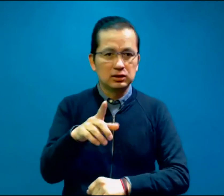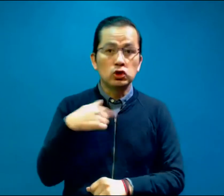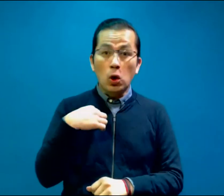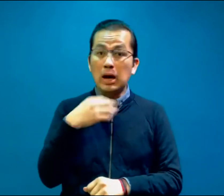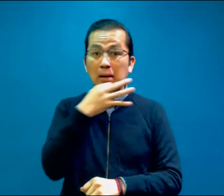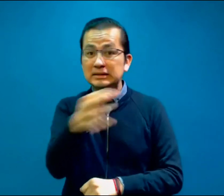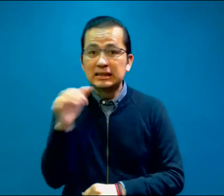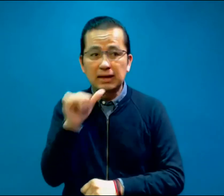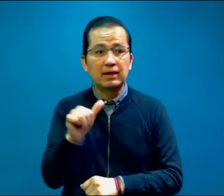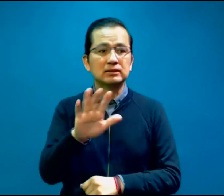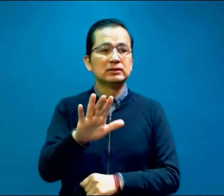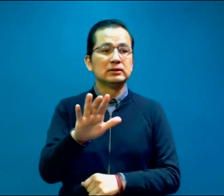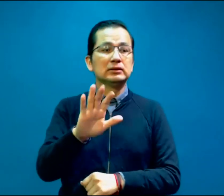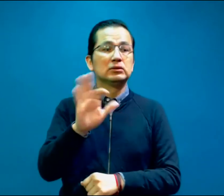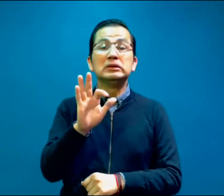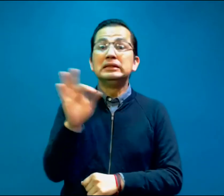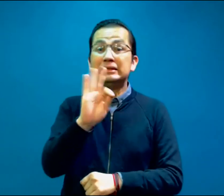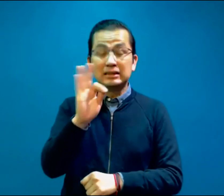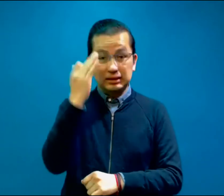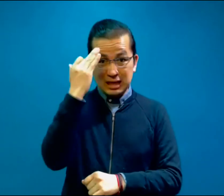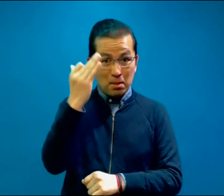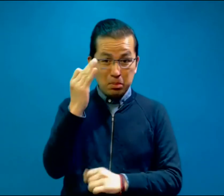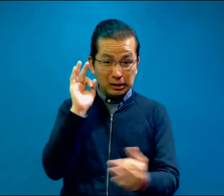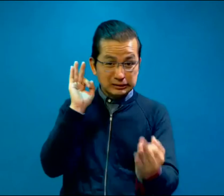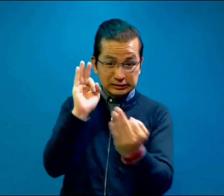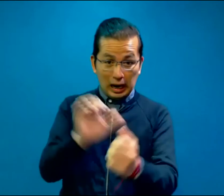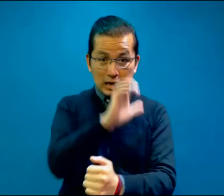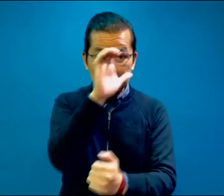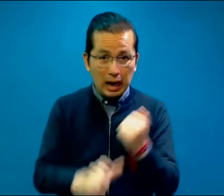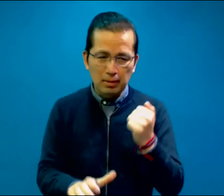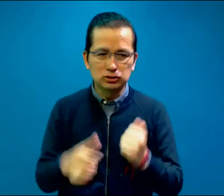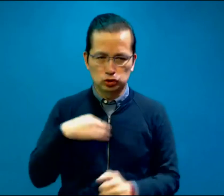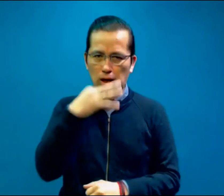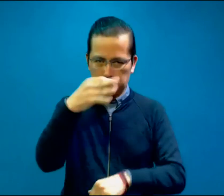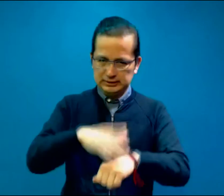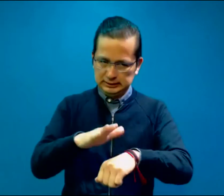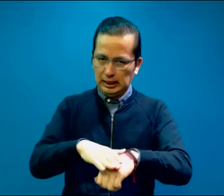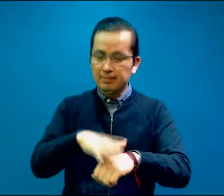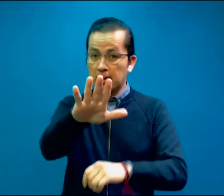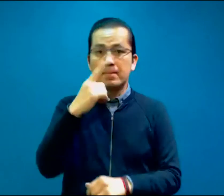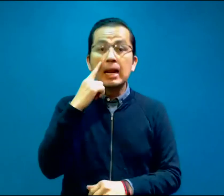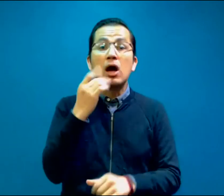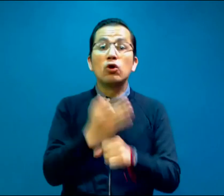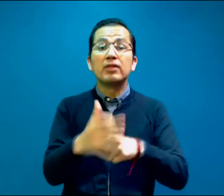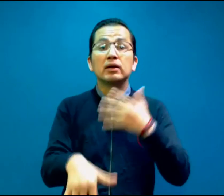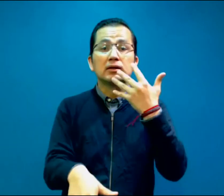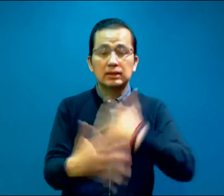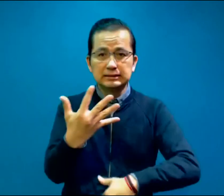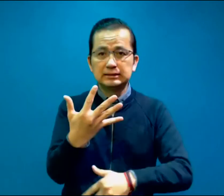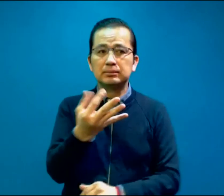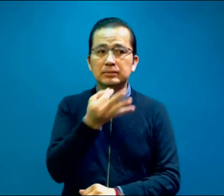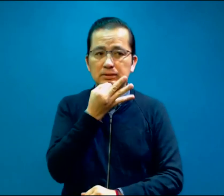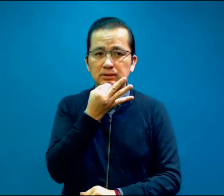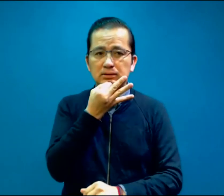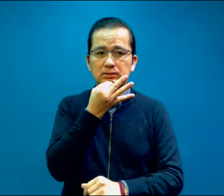cuando Isabel estaba por terminar el tiempo, y fue muy abrupto lo que le hizo a Laura. Pero bueno, tienen 15 minutos. Ahora, este,